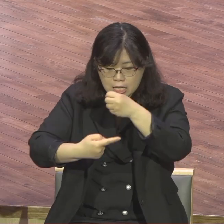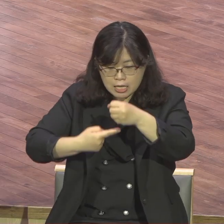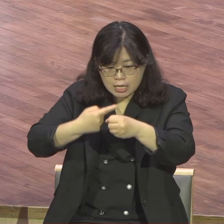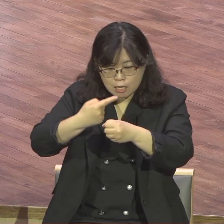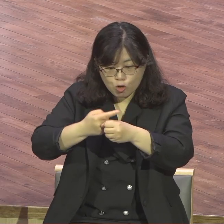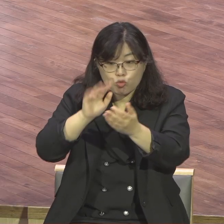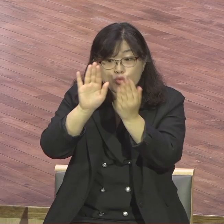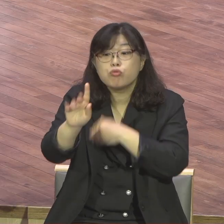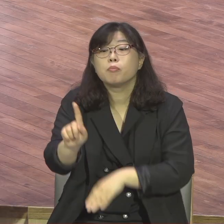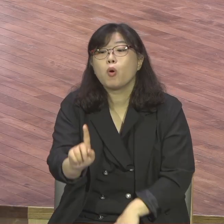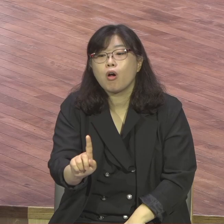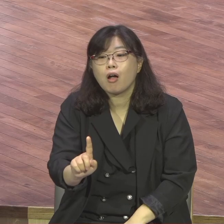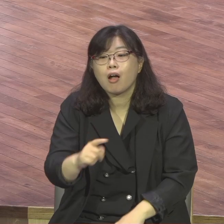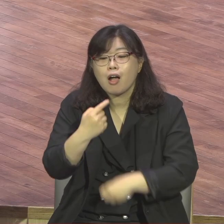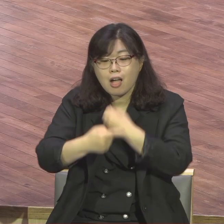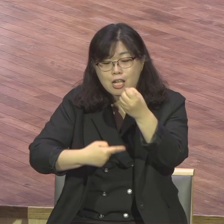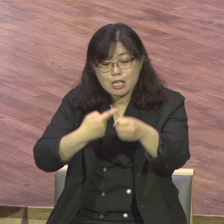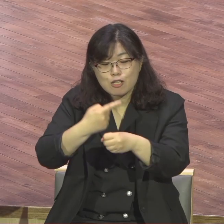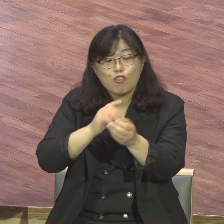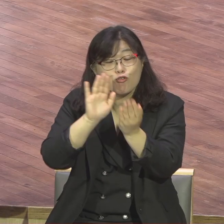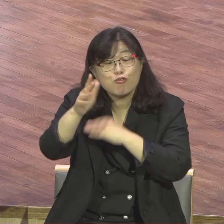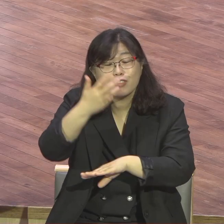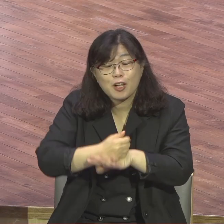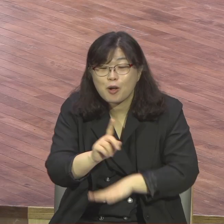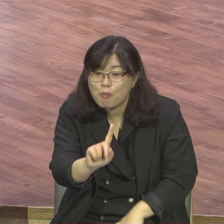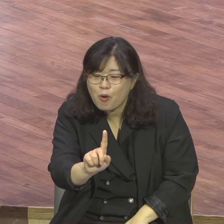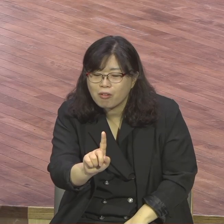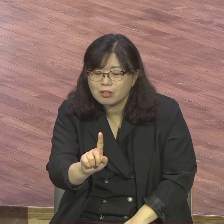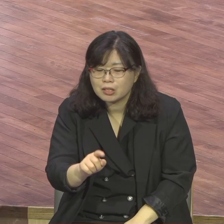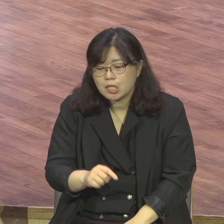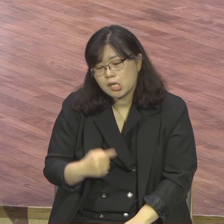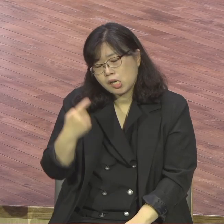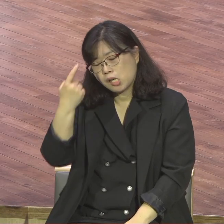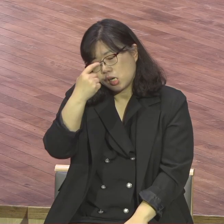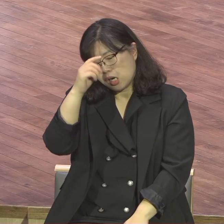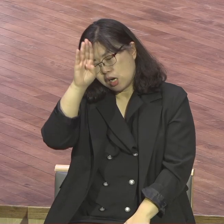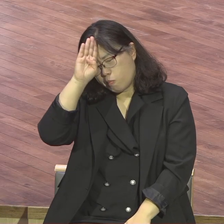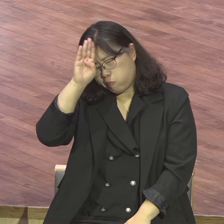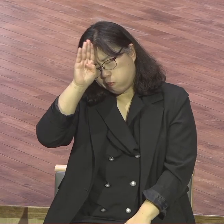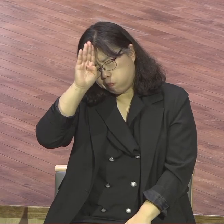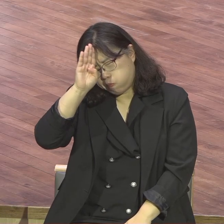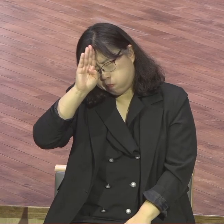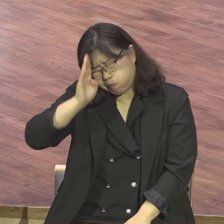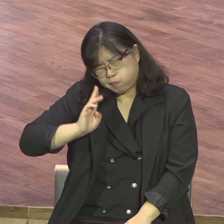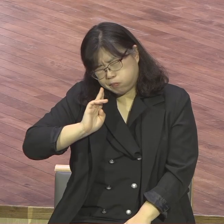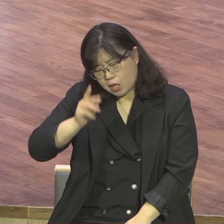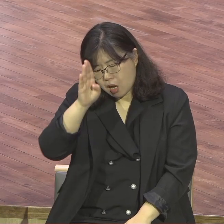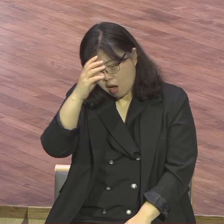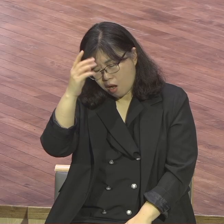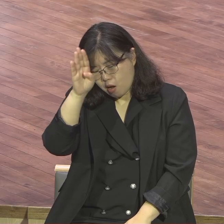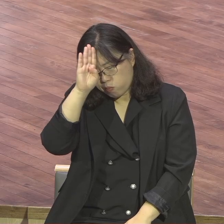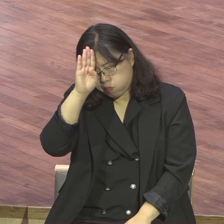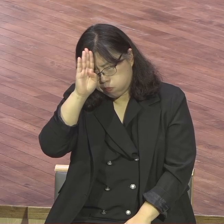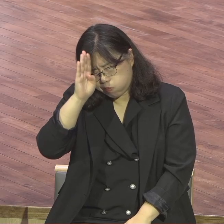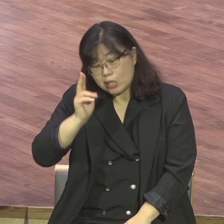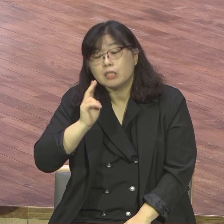자기를 오랫동안 자신을 사로잡고 있던 우울증에서 완전히 해방됐어요